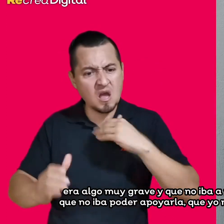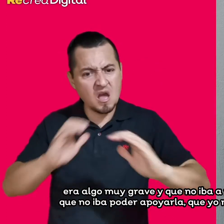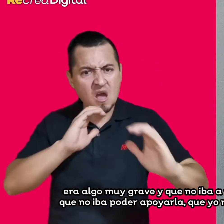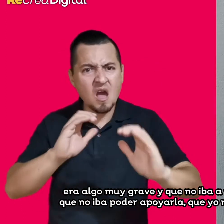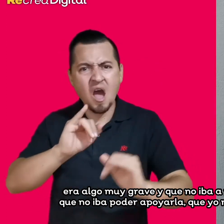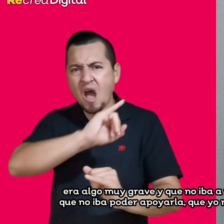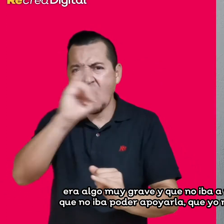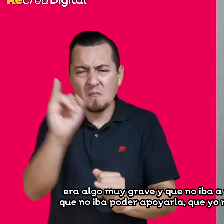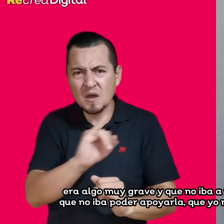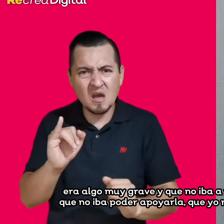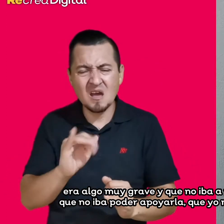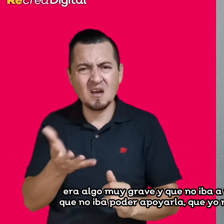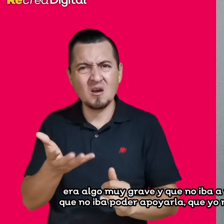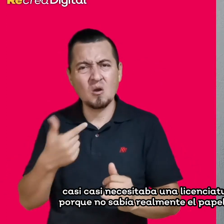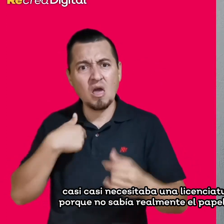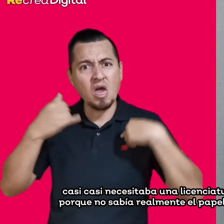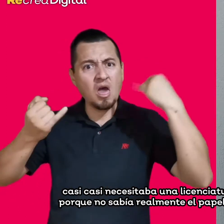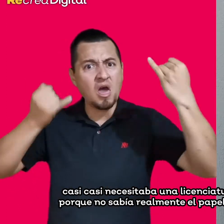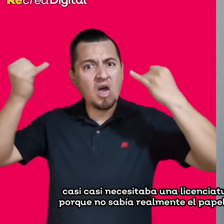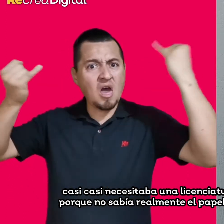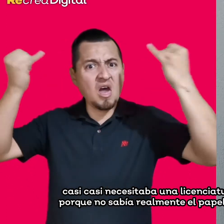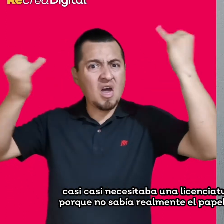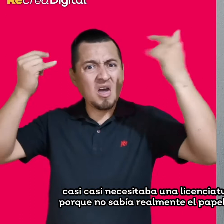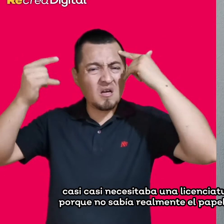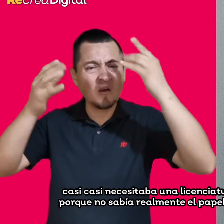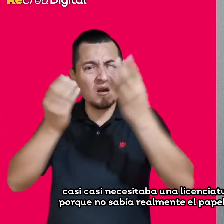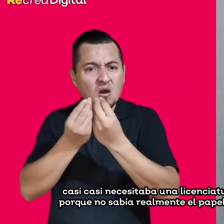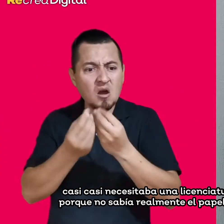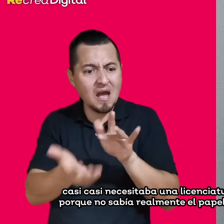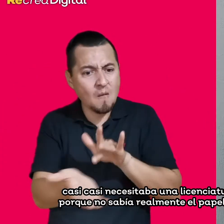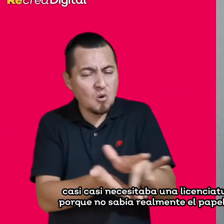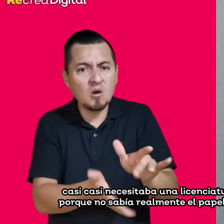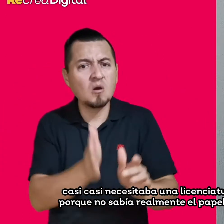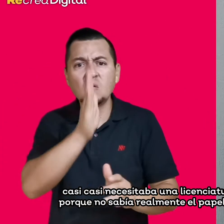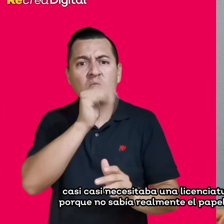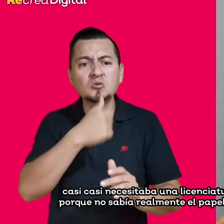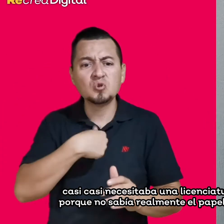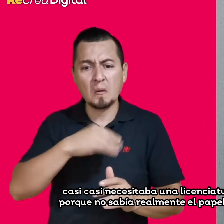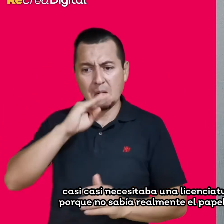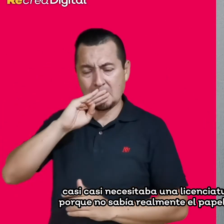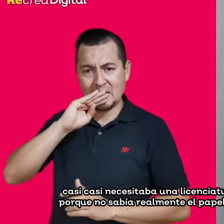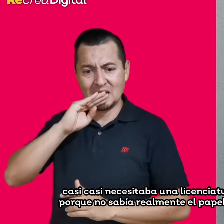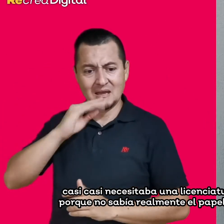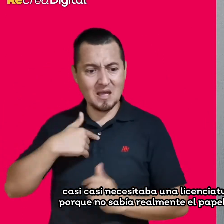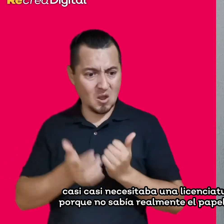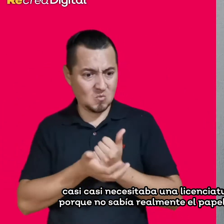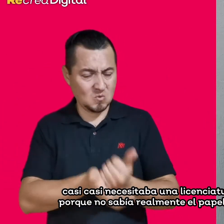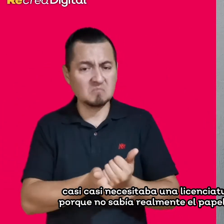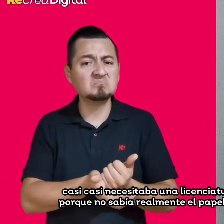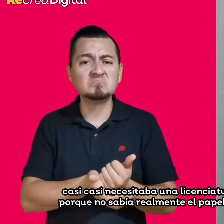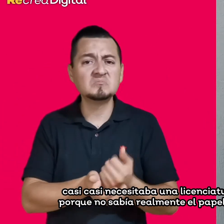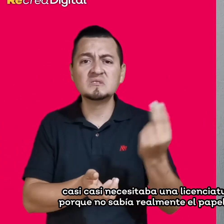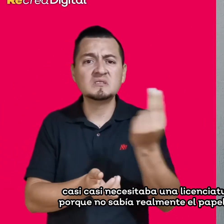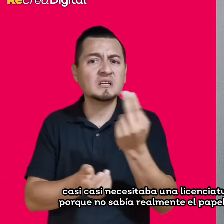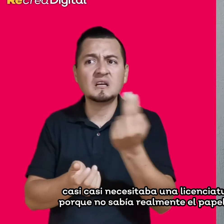capacitada, yo creía que yo casi necesitaba, no sé, alguna licenciatura o algo para poder apoyarla,